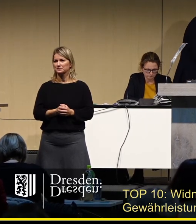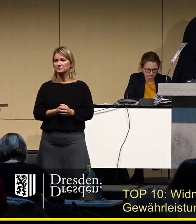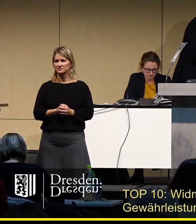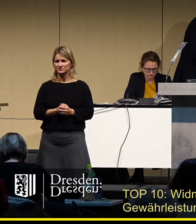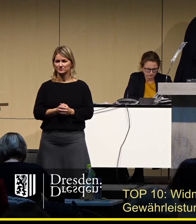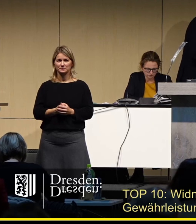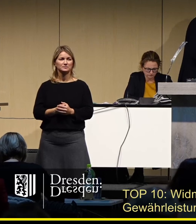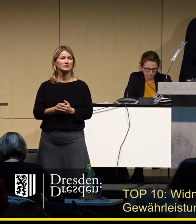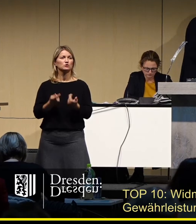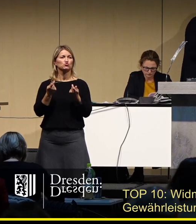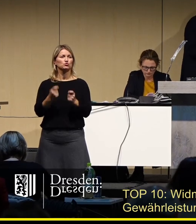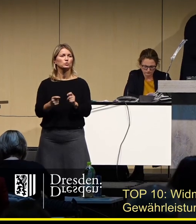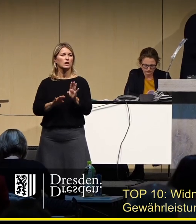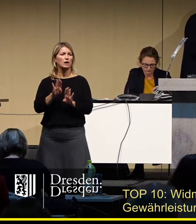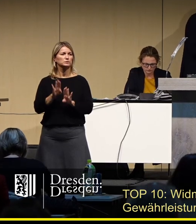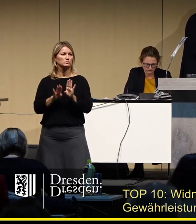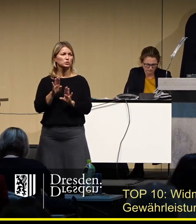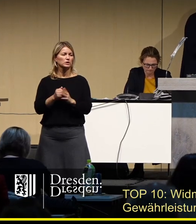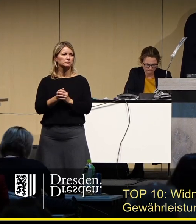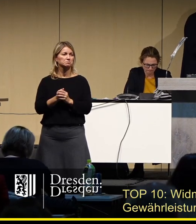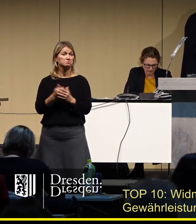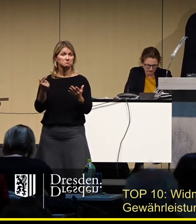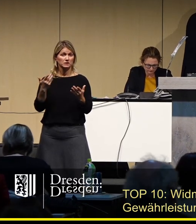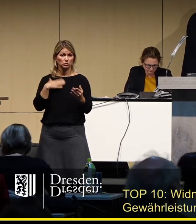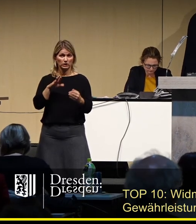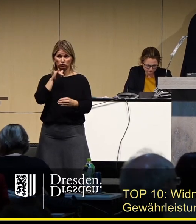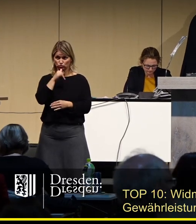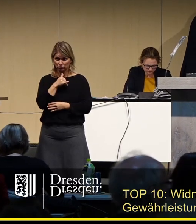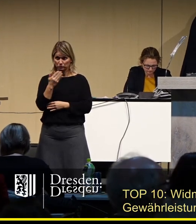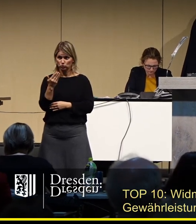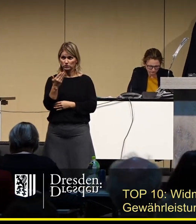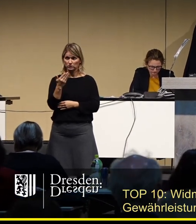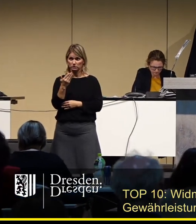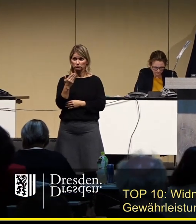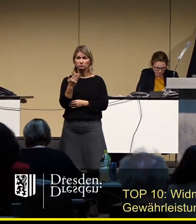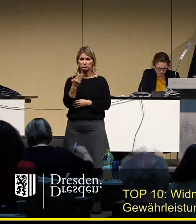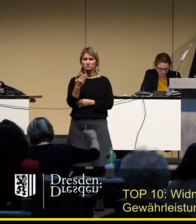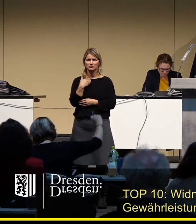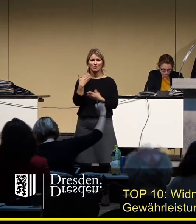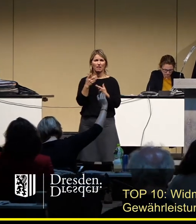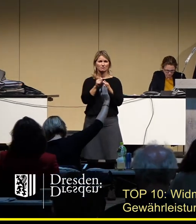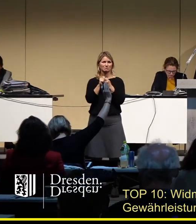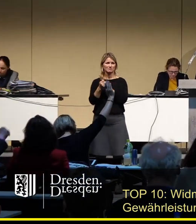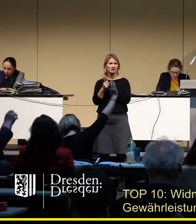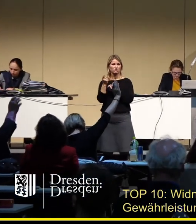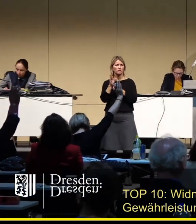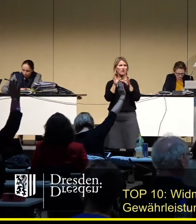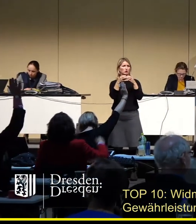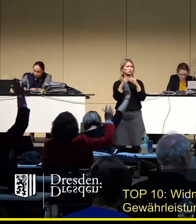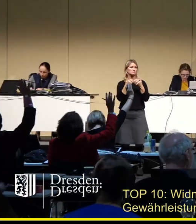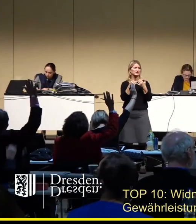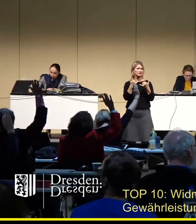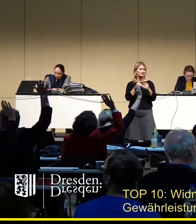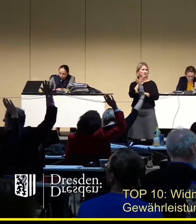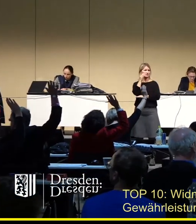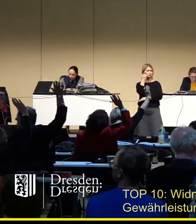zur Schlussabstimmung. Wer zustimmen möchte, dem leicht geänderten federführenden Ausschussbericht, den bitte ich jetzt um Stimmzeichen.